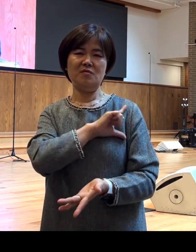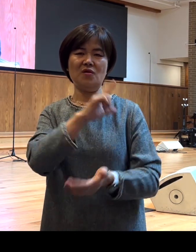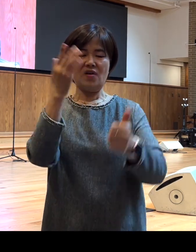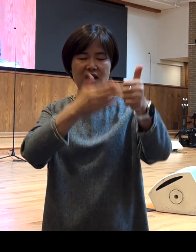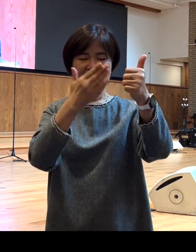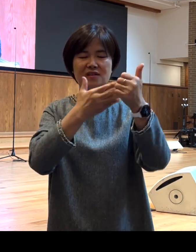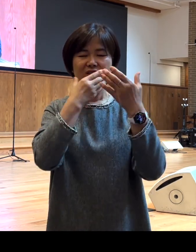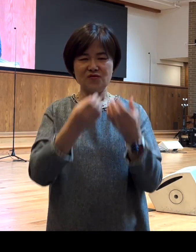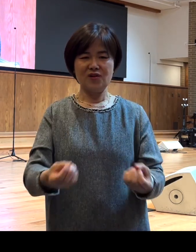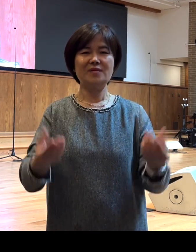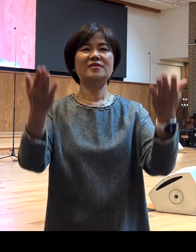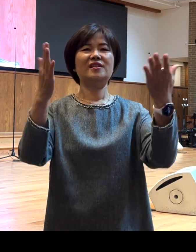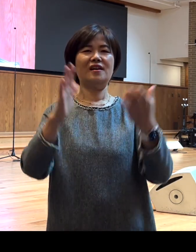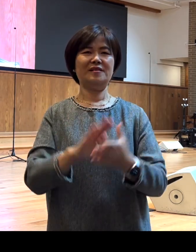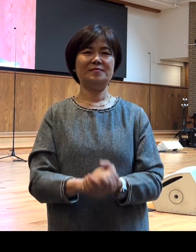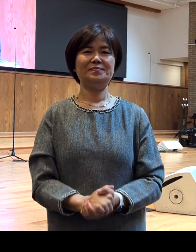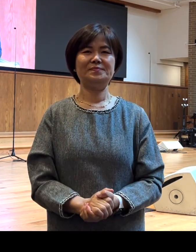추건합니다 기도하겠습니다 기도하겠습니다